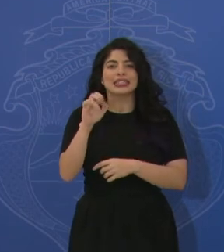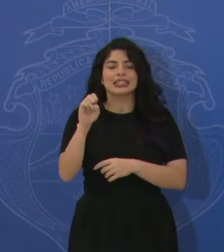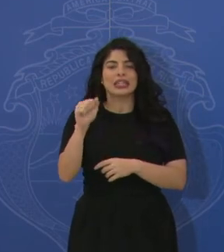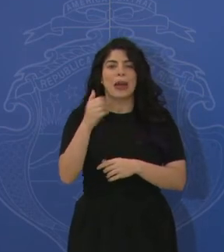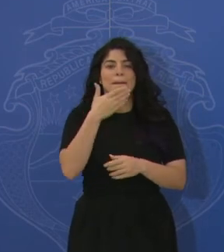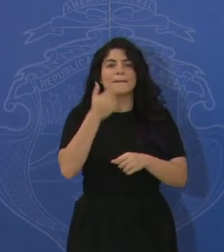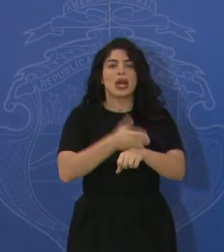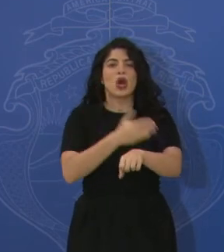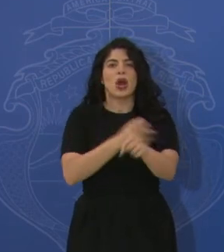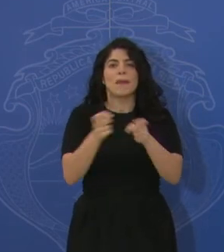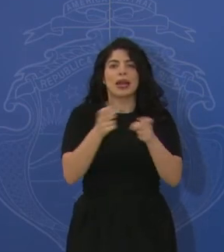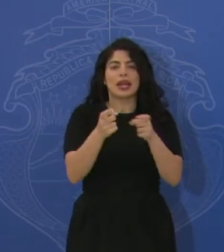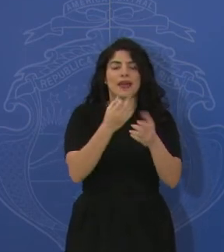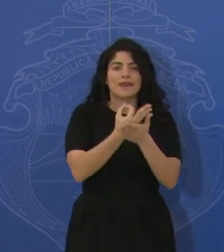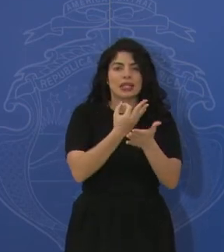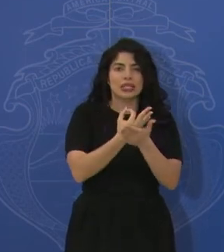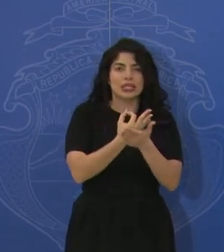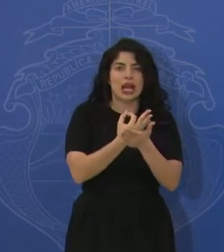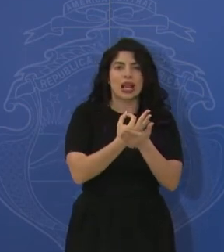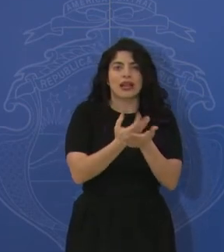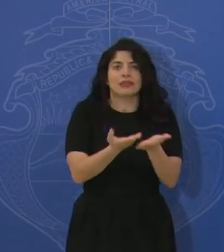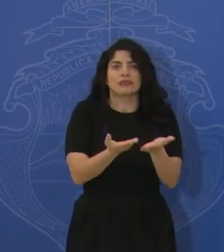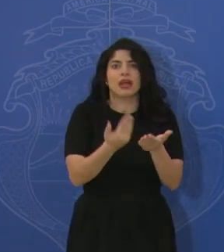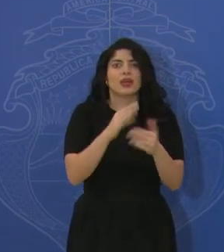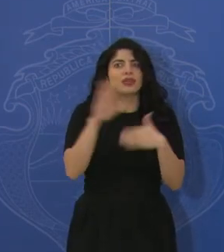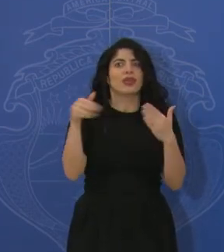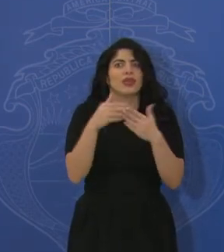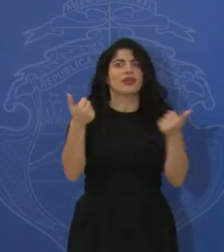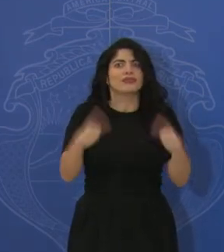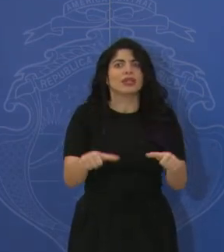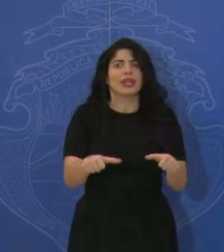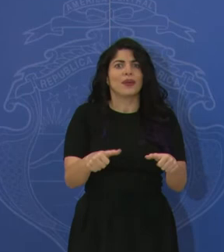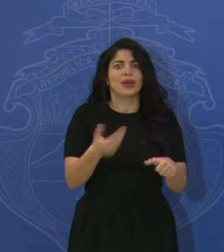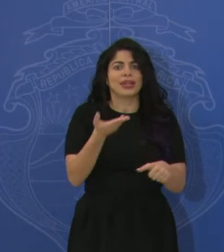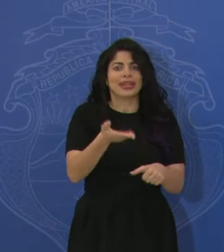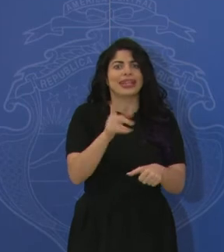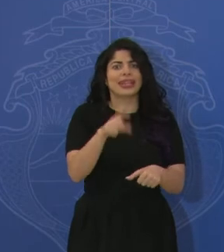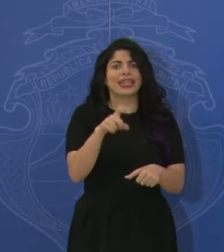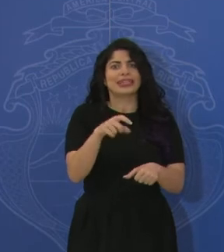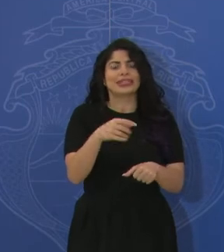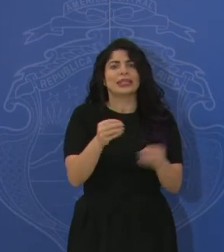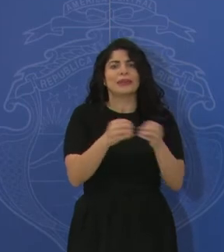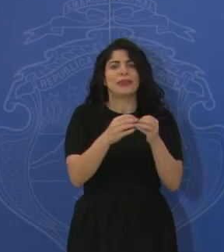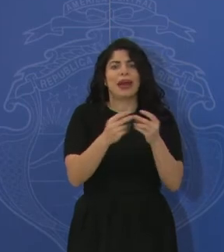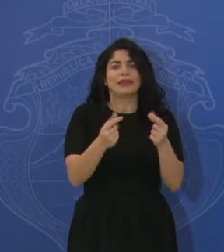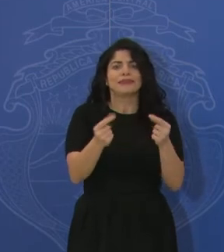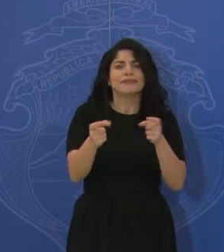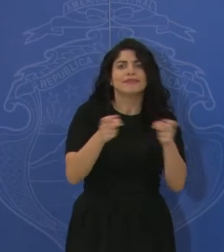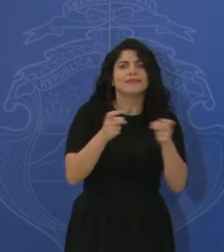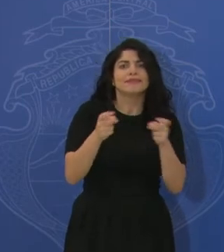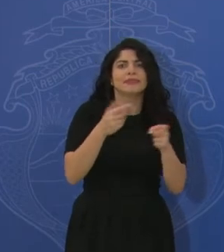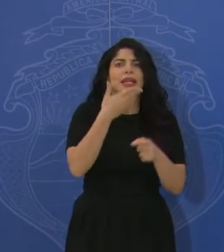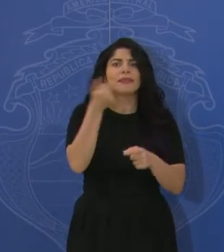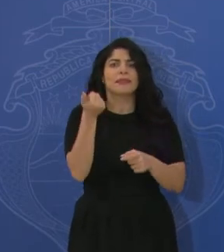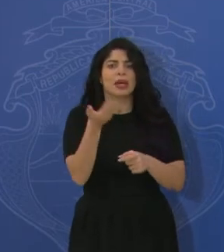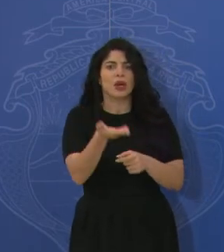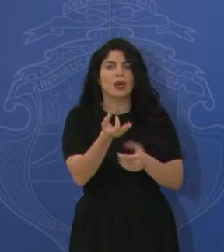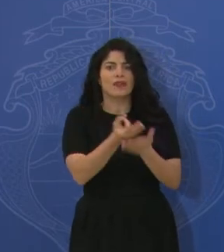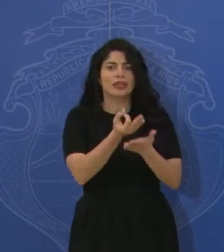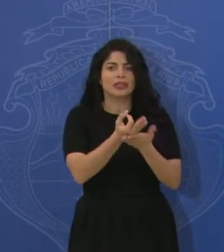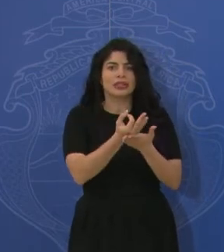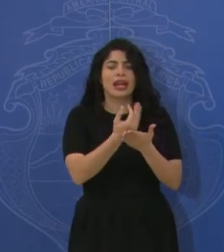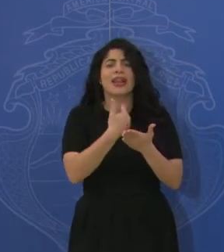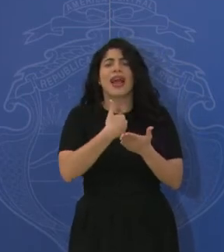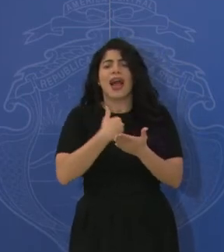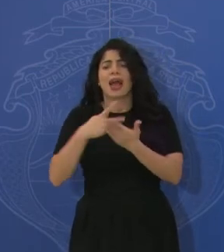gestión fiscal, ¿verdad? Ahí todo el mundo está de acuerdo en que debe haber una mayor eficiencia en la gestión fiscal y